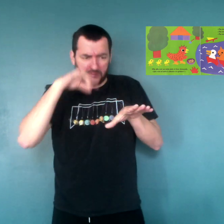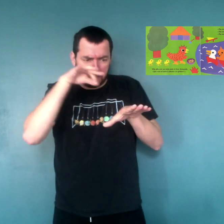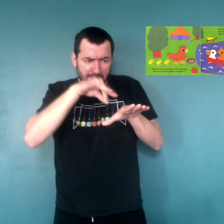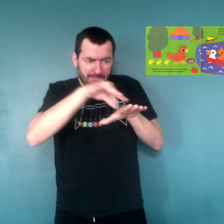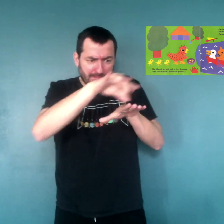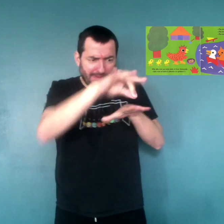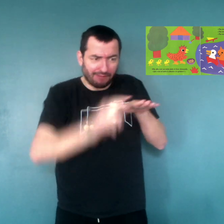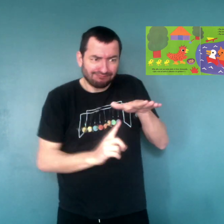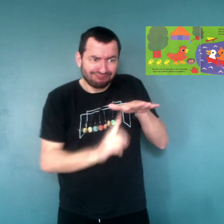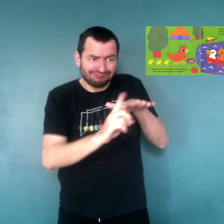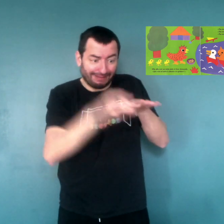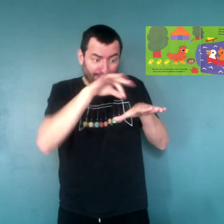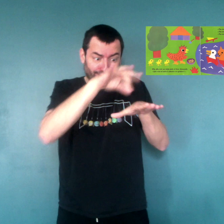semer tout ce blé ?